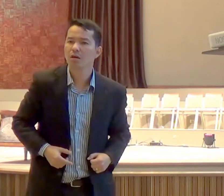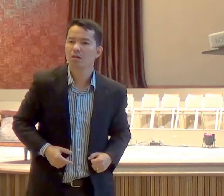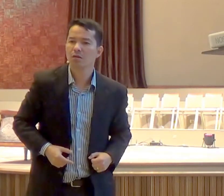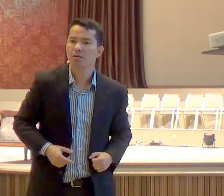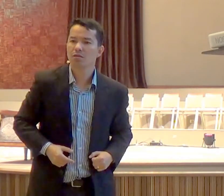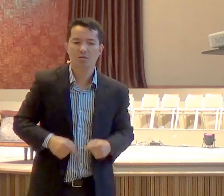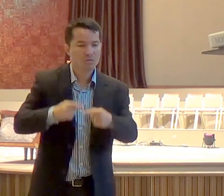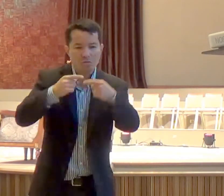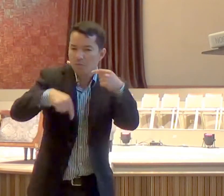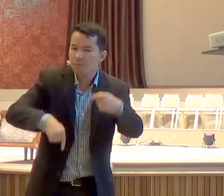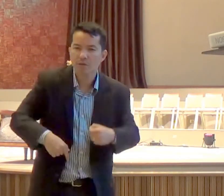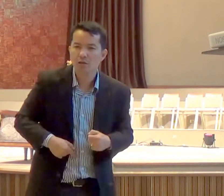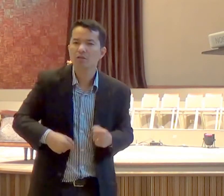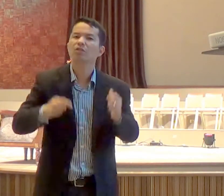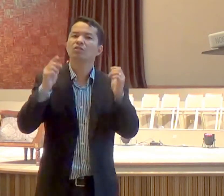nesses 40 anos, andando com o senhor,